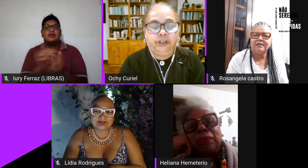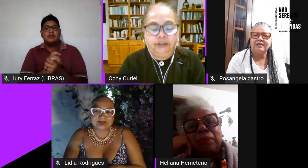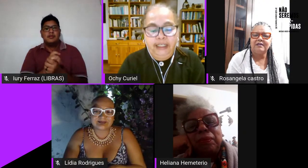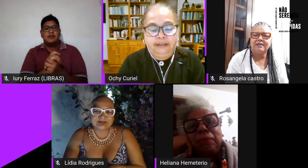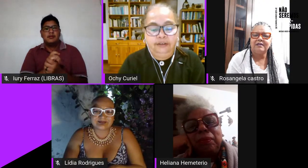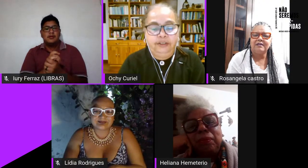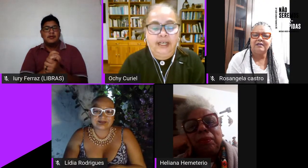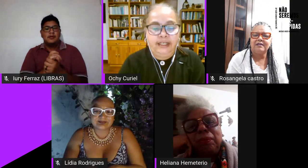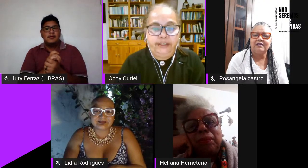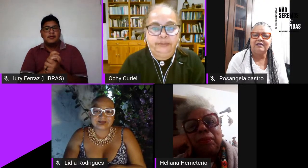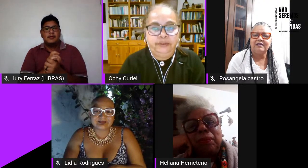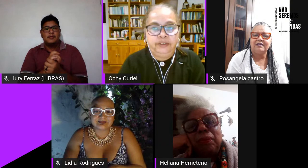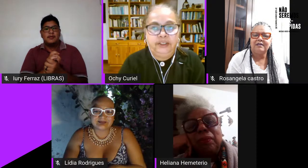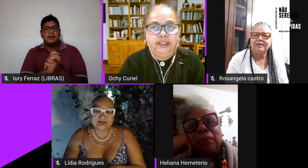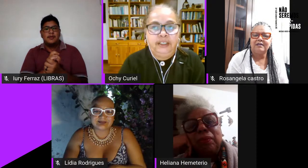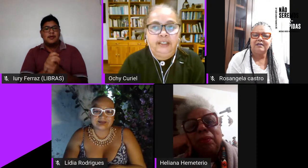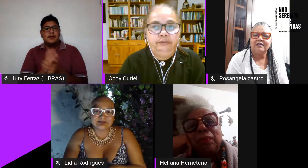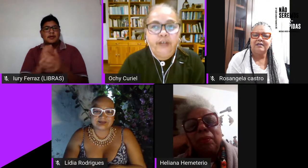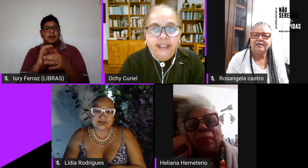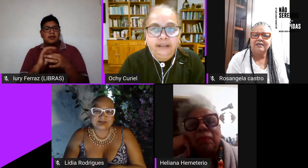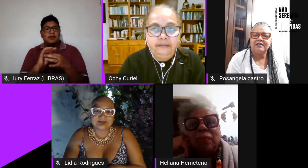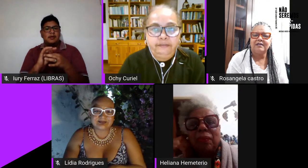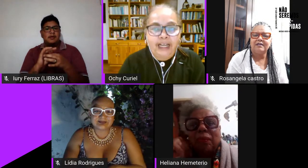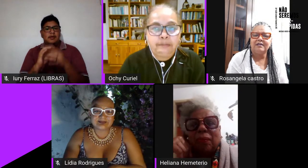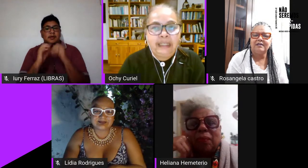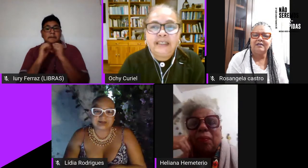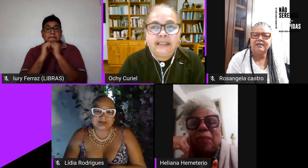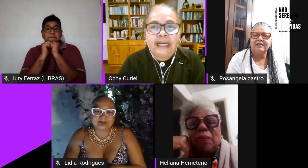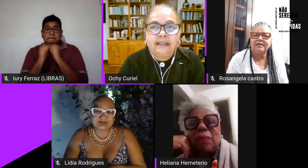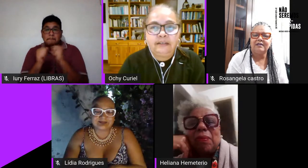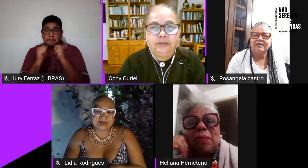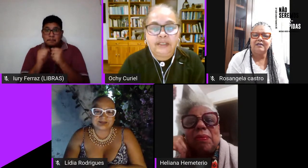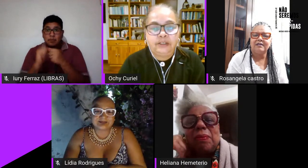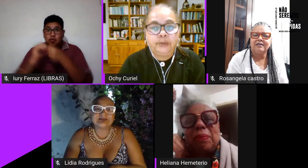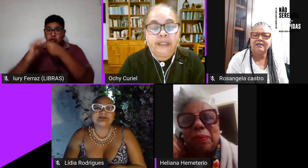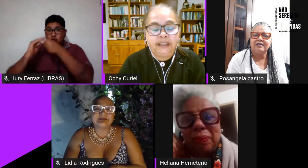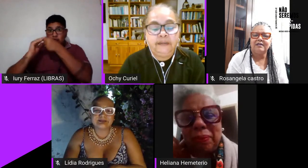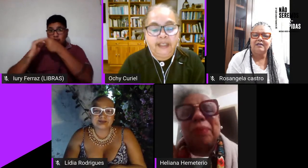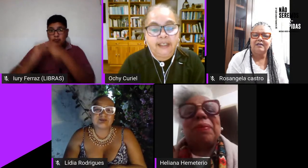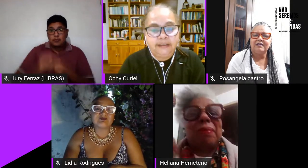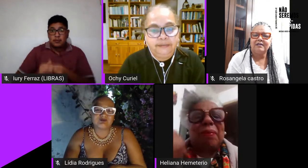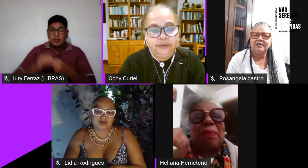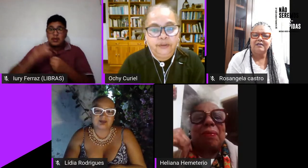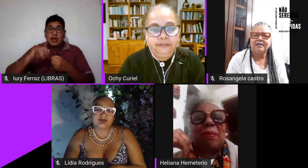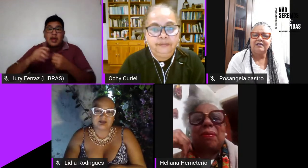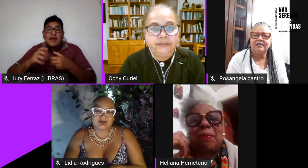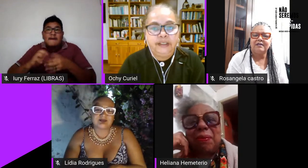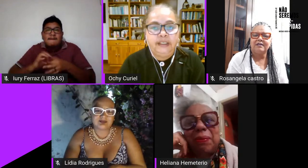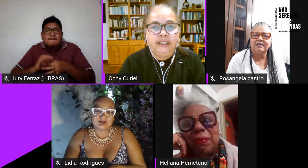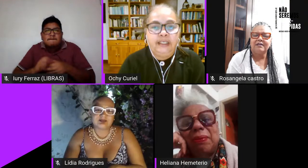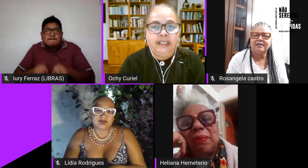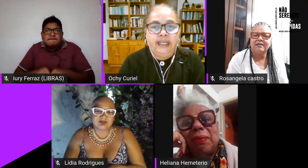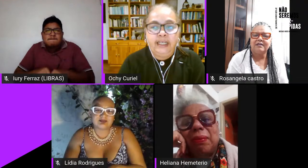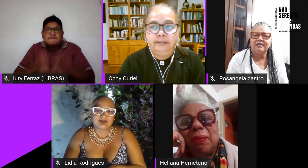permitiu o colonialismo foi fragmentar nossa subjetividade não?